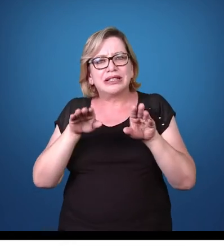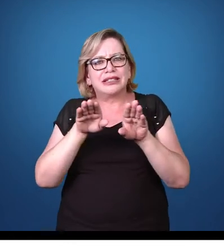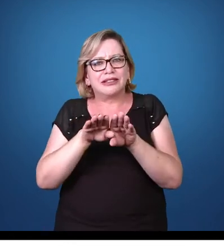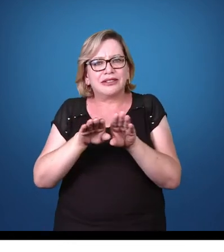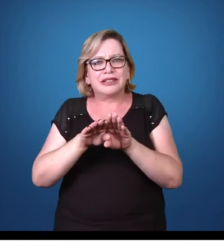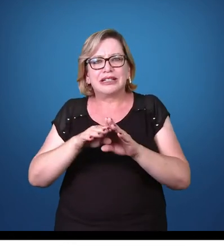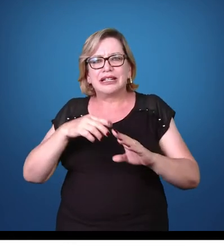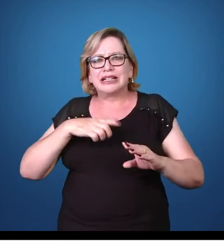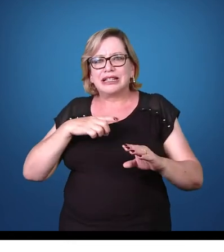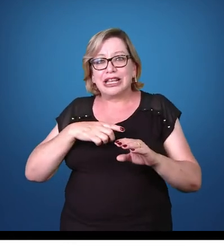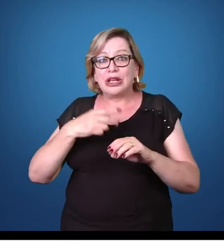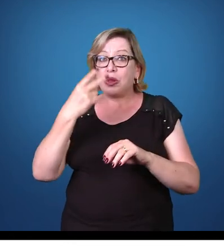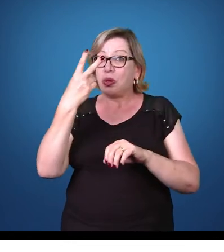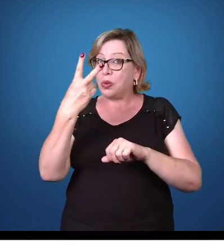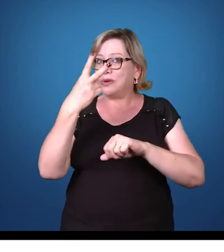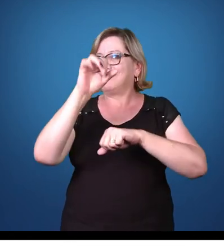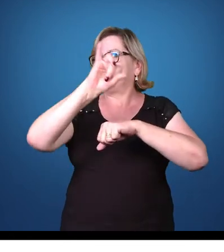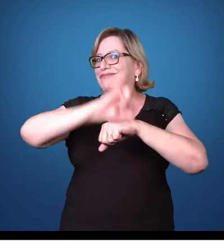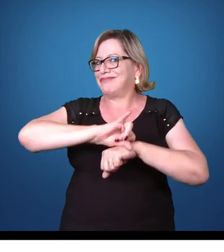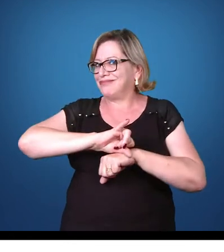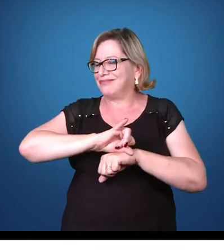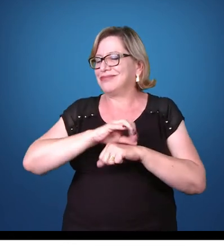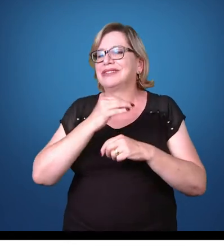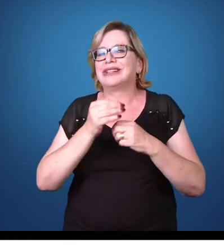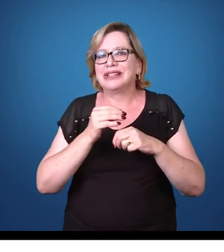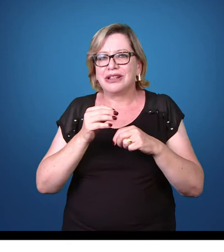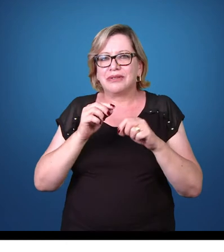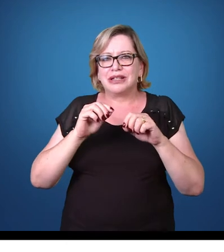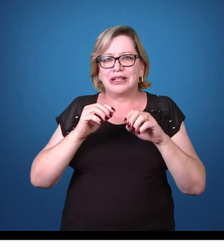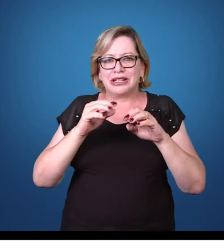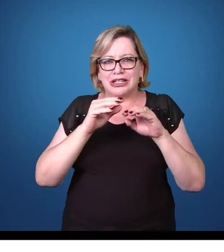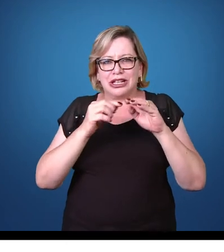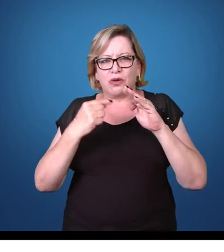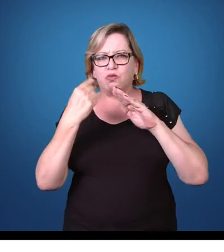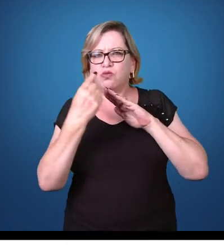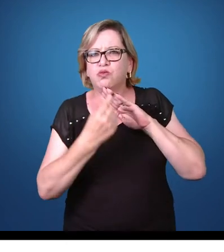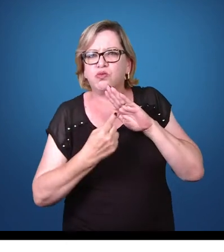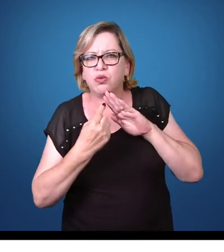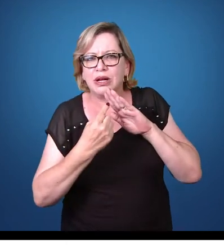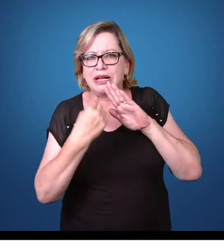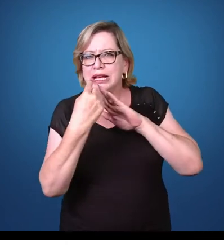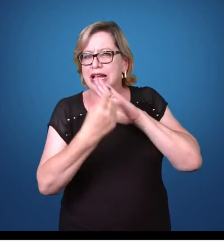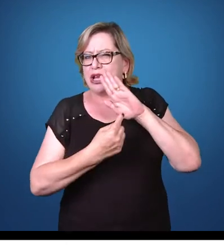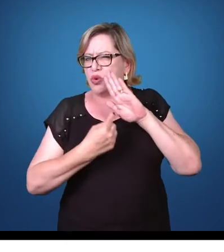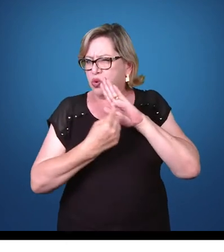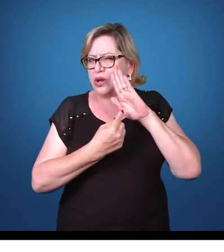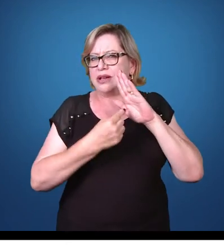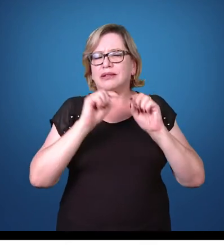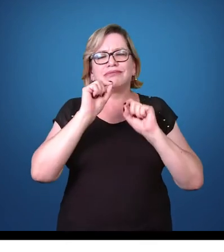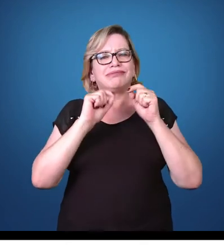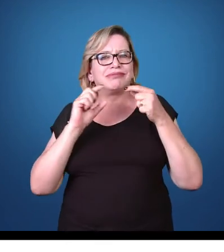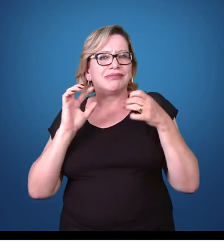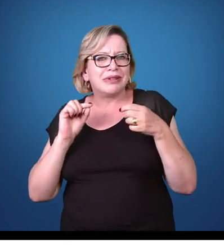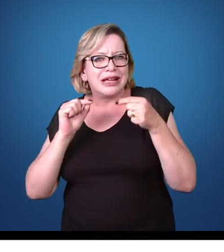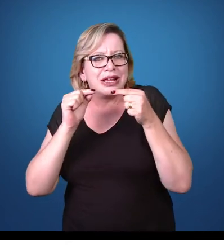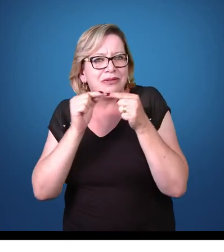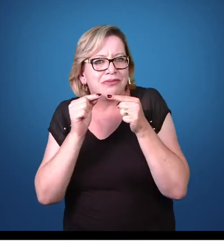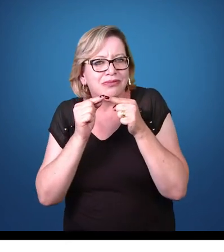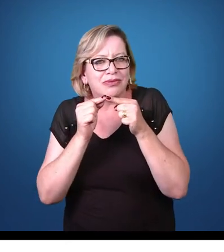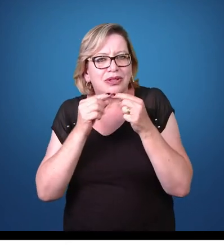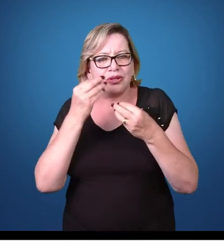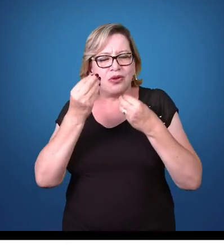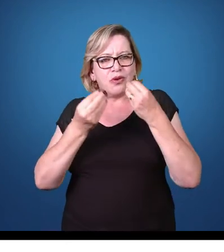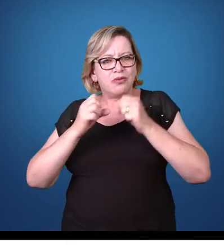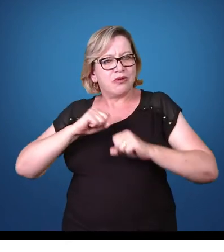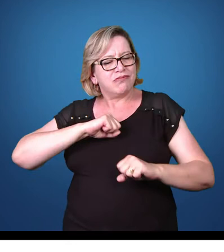apresentam dois núcleos e também discos ventrais. Esses discos ventrais estão associados à capacidade